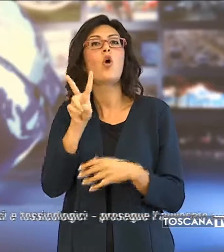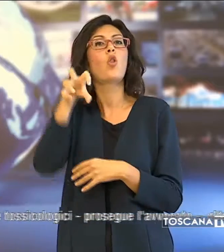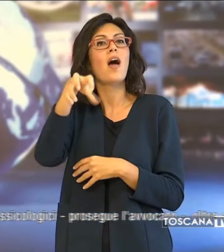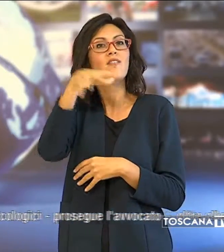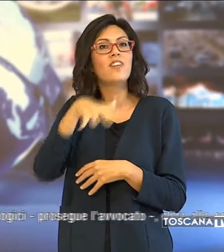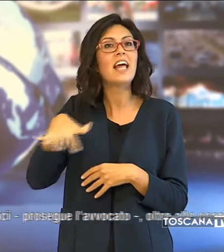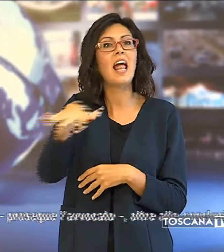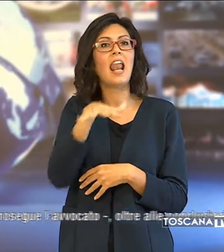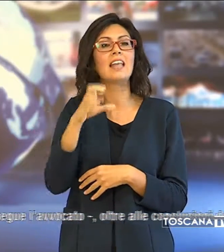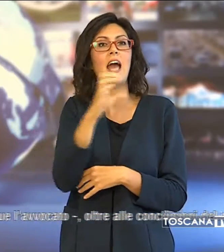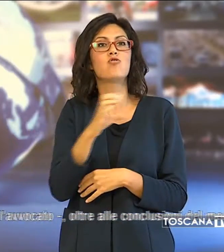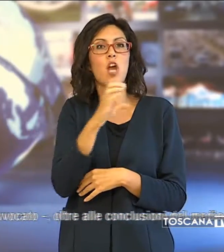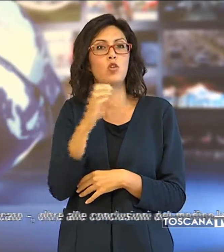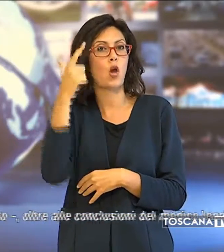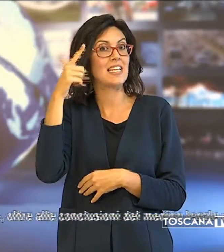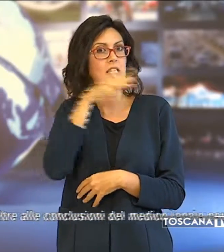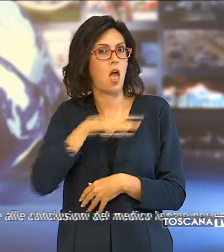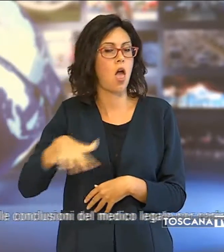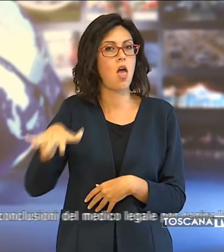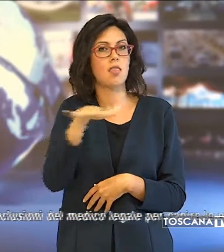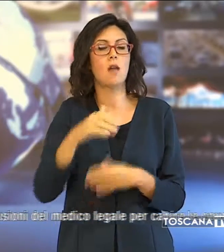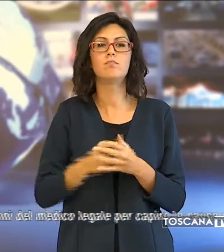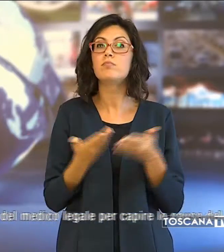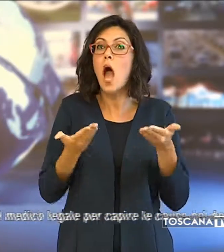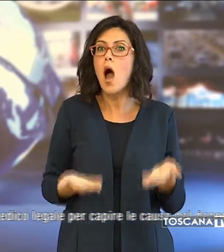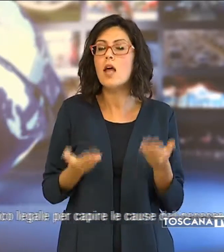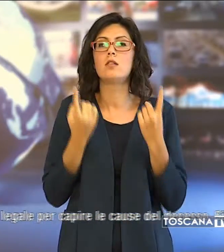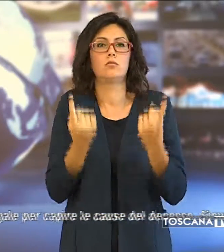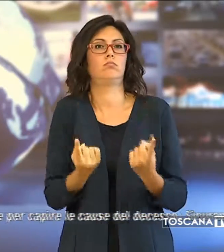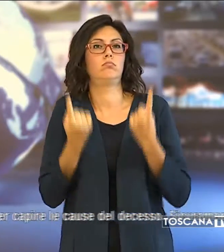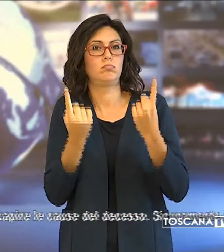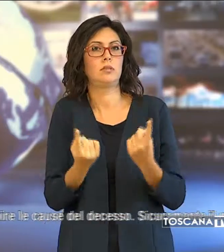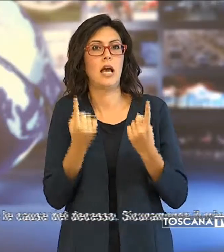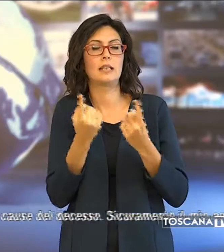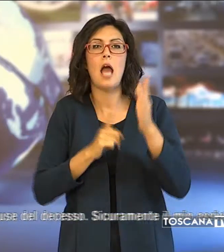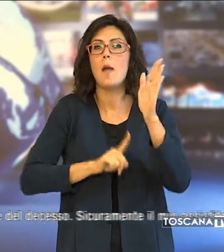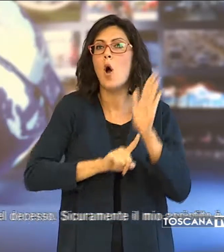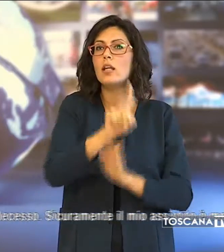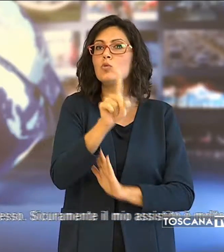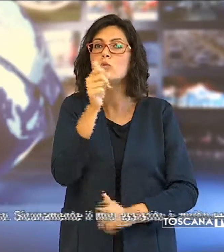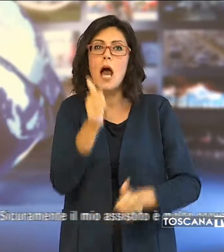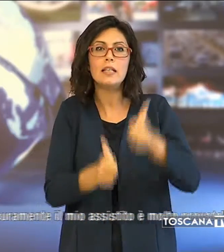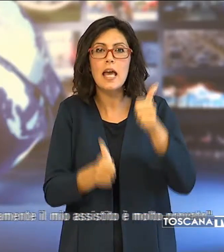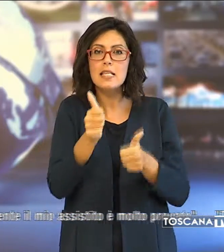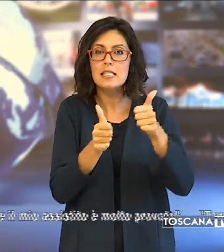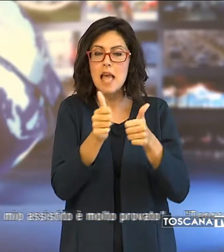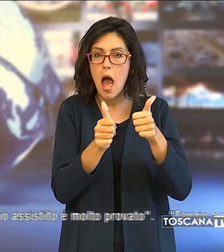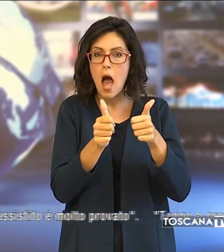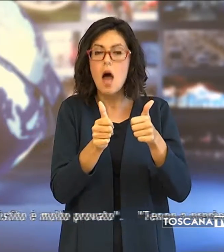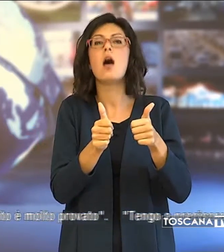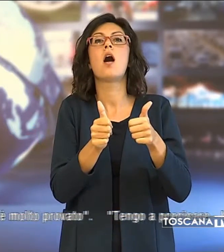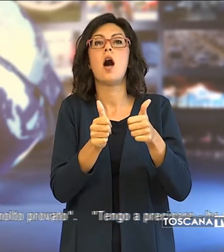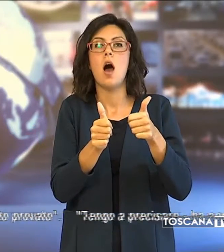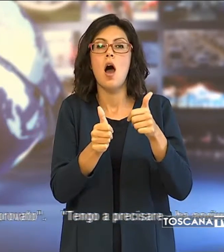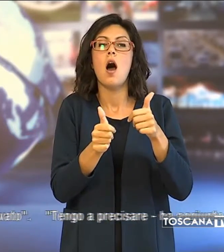Cetona nel Senese. Adesso stiamo aspettando i risultati degli esami ematici e